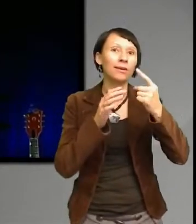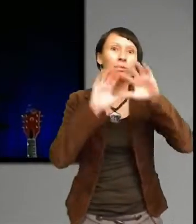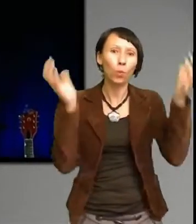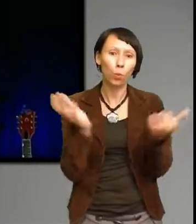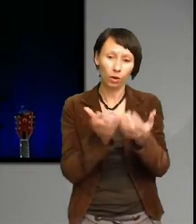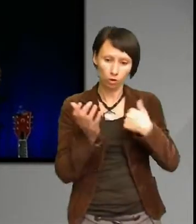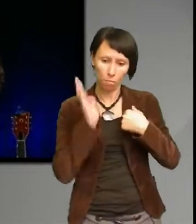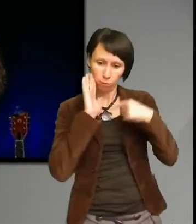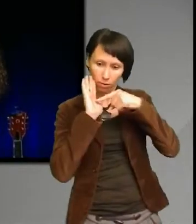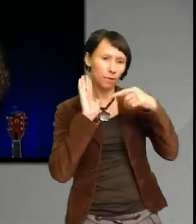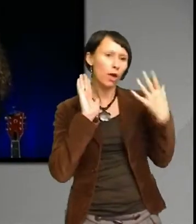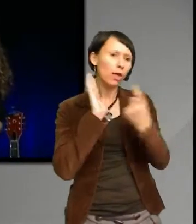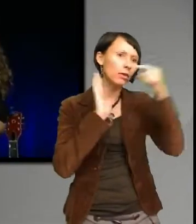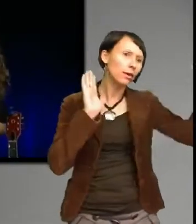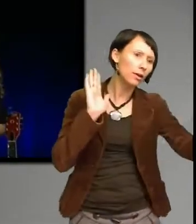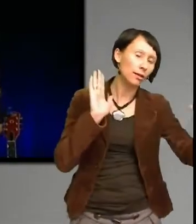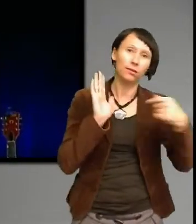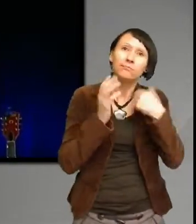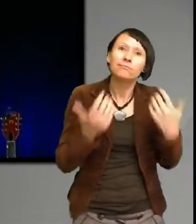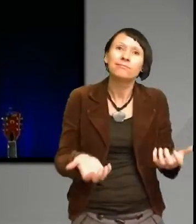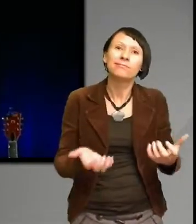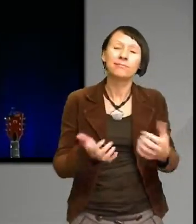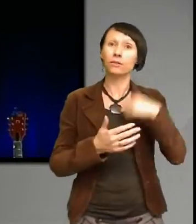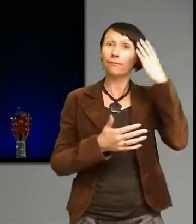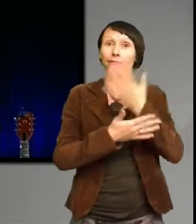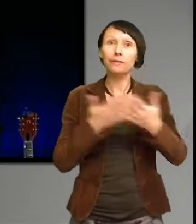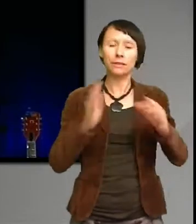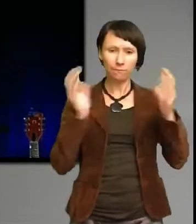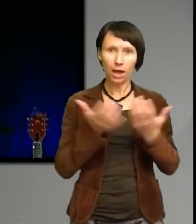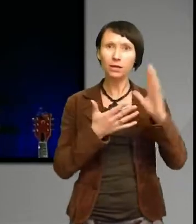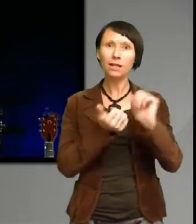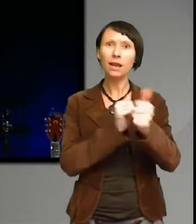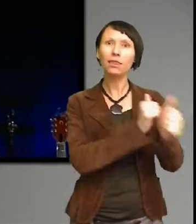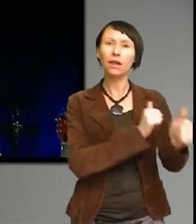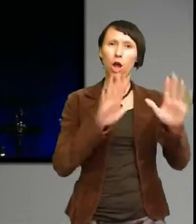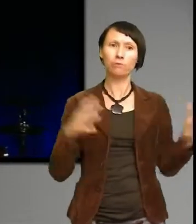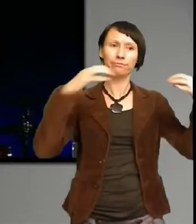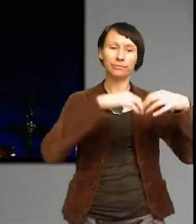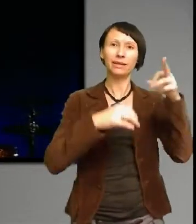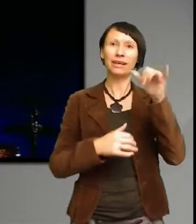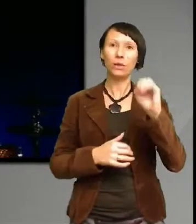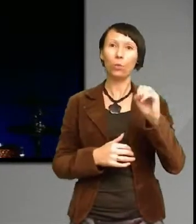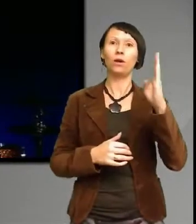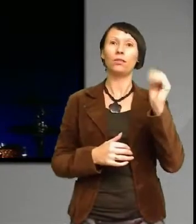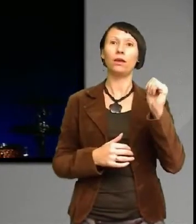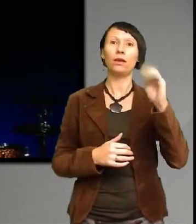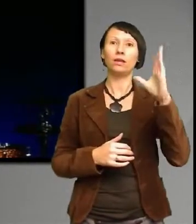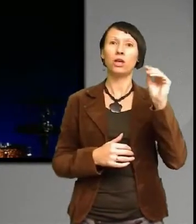Jag visste inte att världens ledare hade samlats i Rio de Janeiro i Brasilien för att delta i